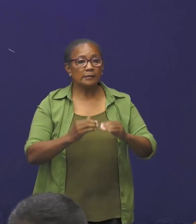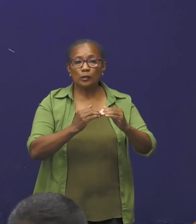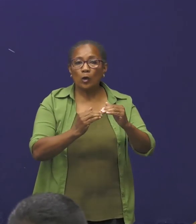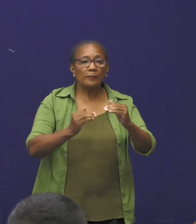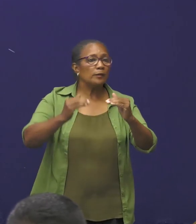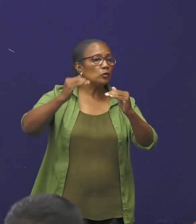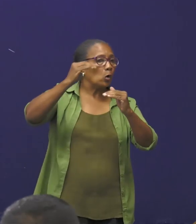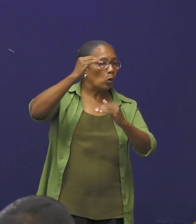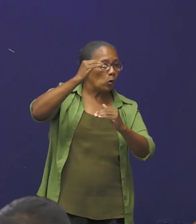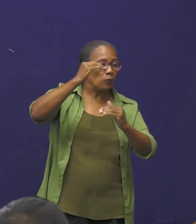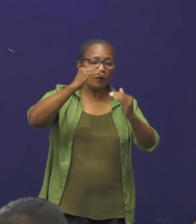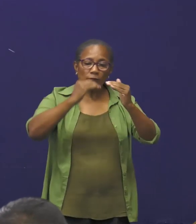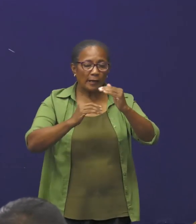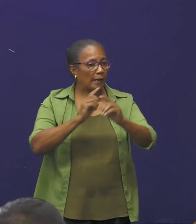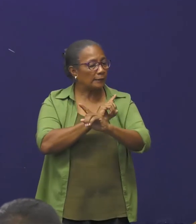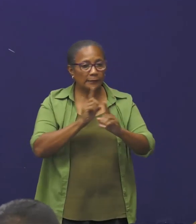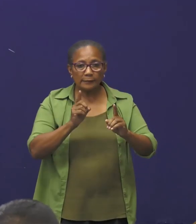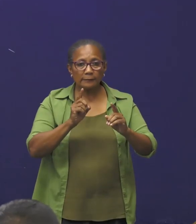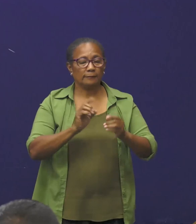maatschappelijke ladder of niet.